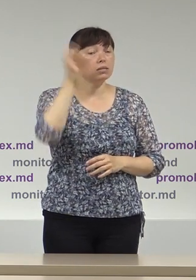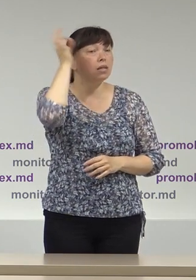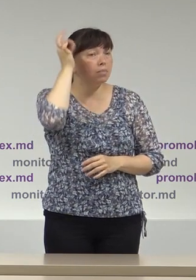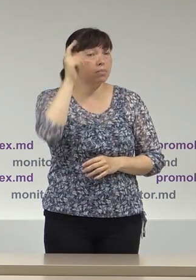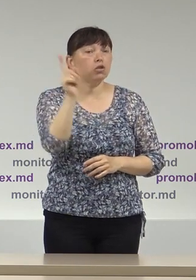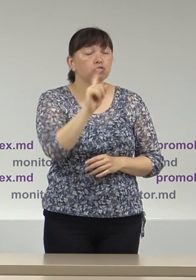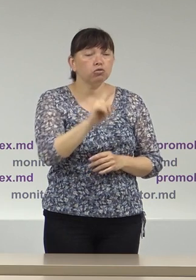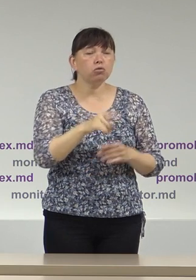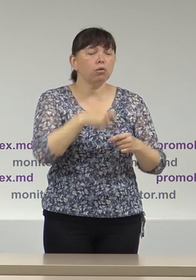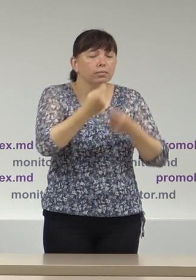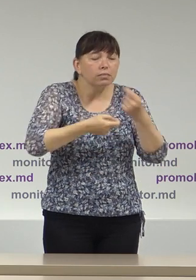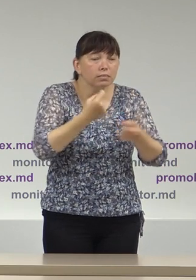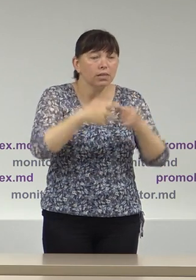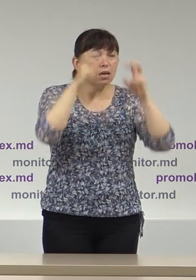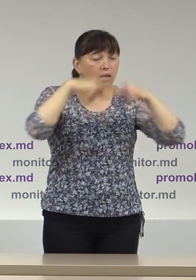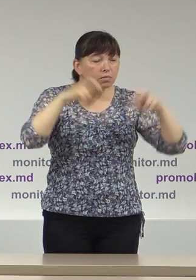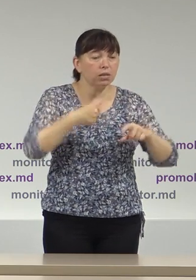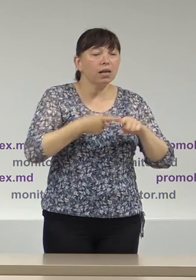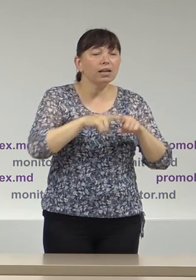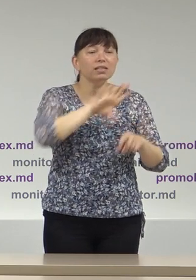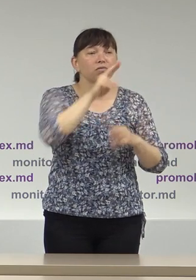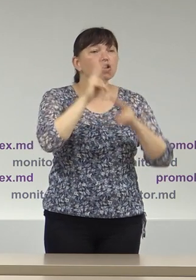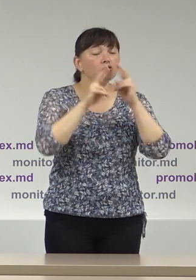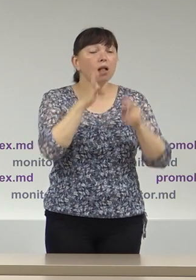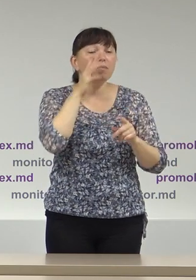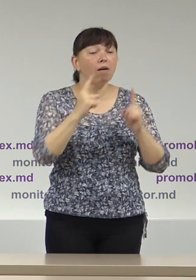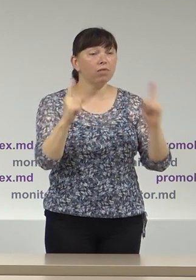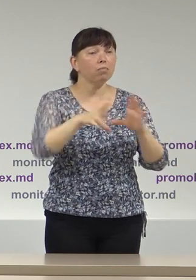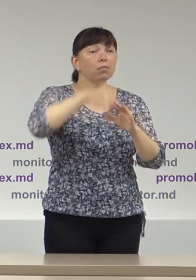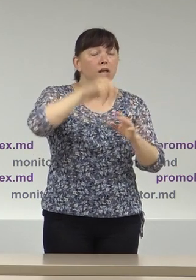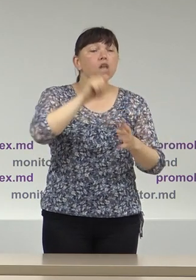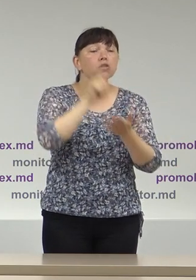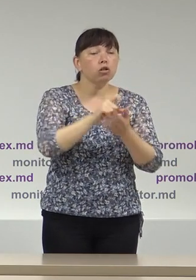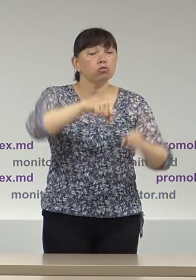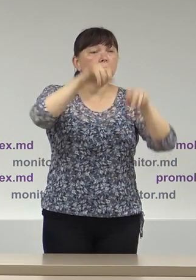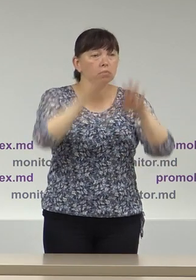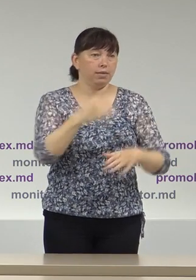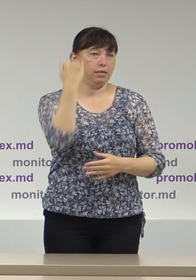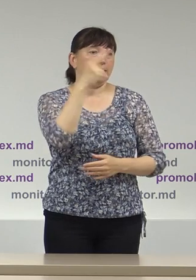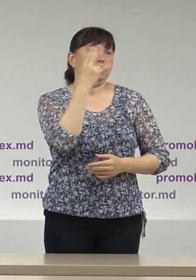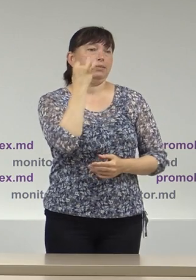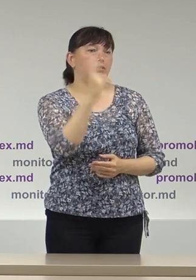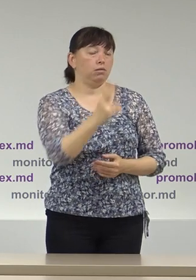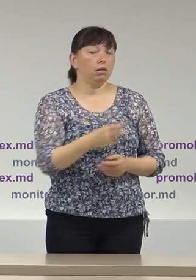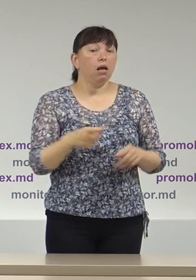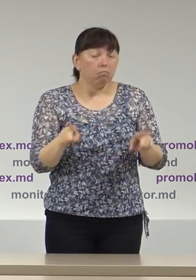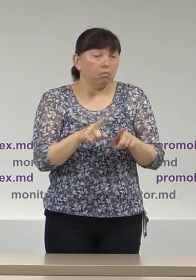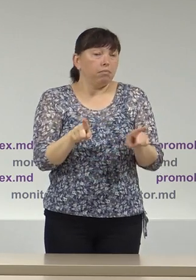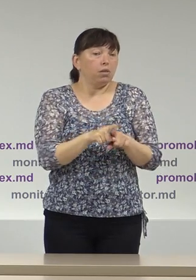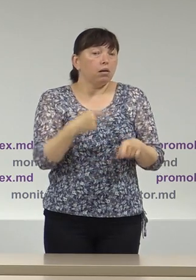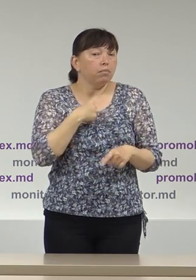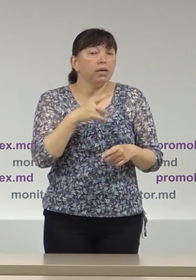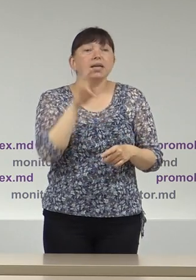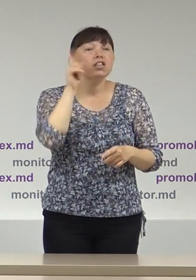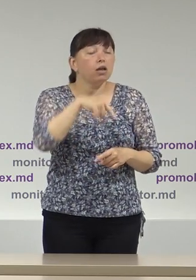procedura detaliată de examinare a contestațiilor în perioada electorală se aprobă prin hotărârea CEC. În acest sens, atragem atenție